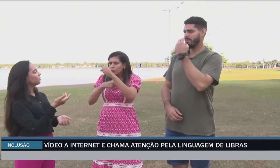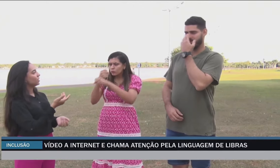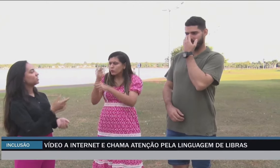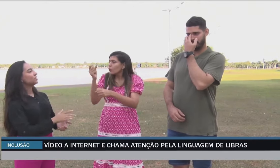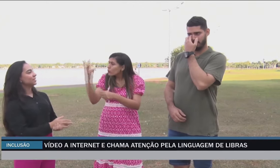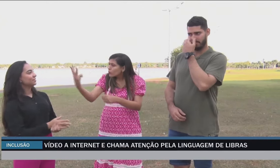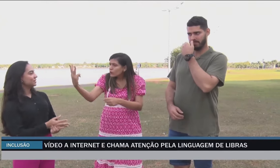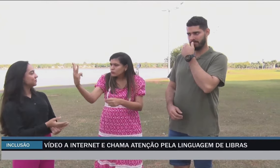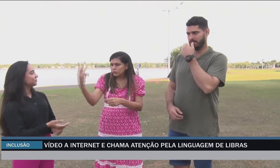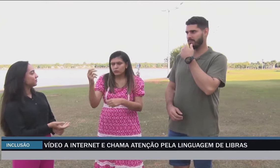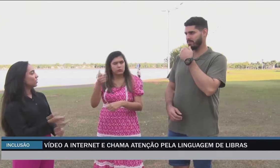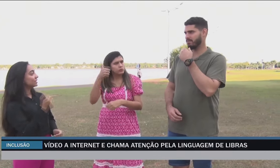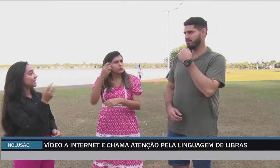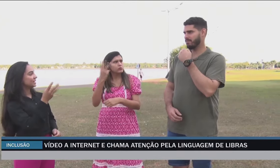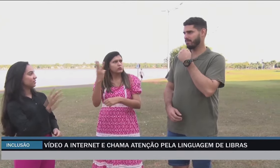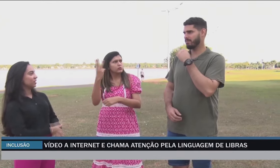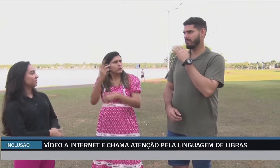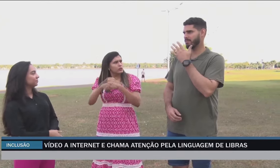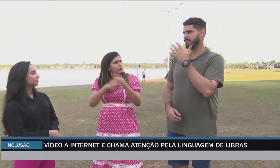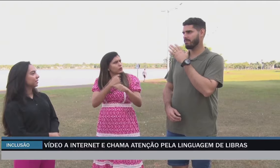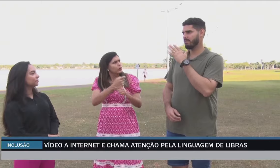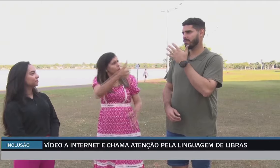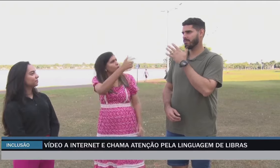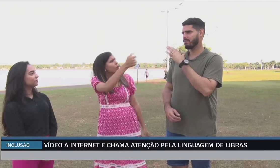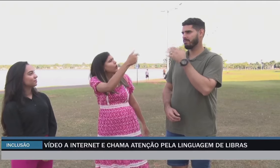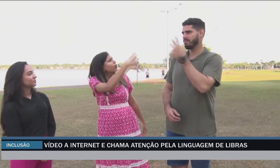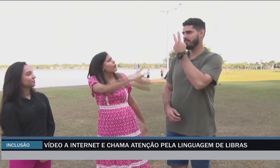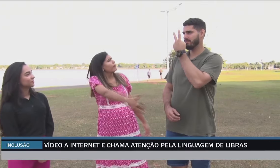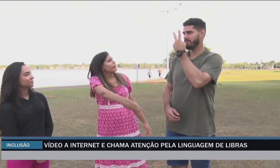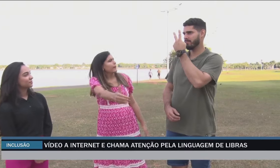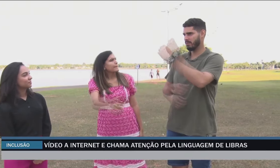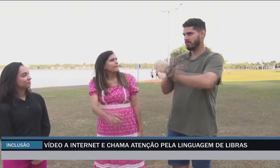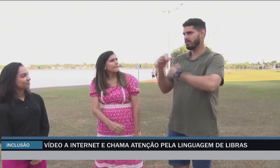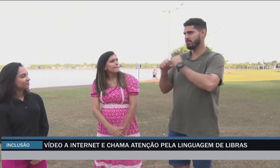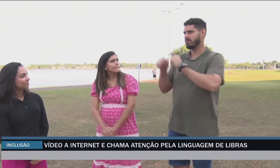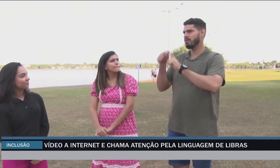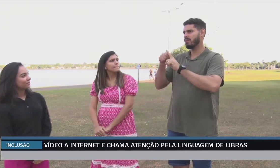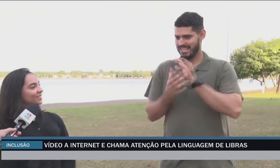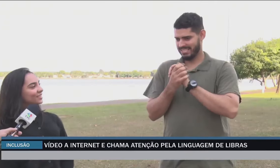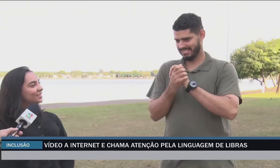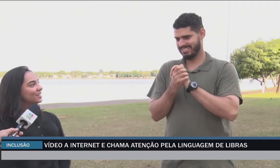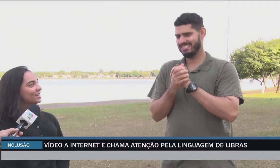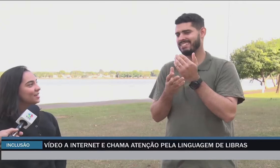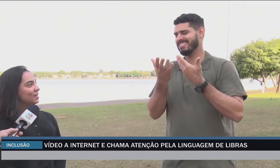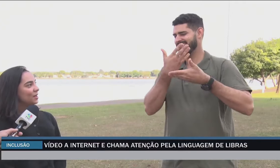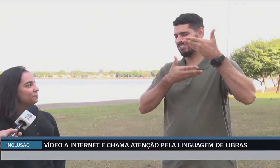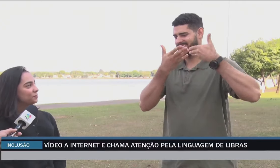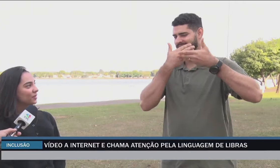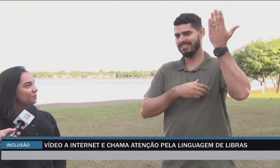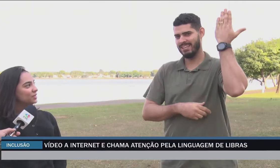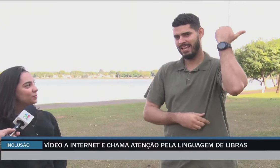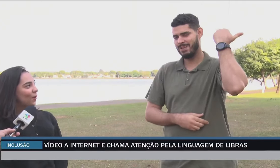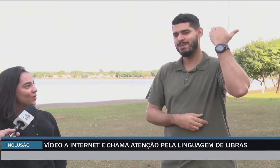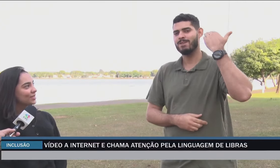e, depois de tantos desencontros, enfim, hoje estão casados. A minha esposa,